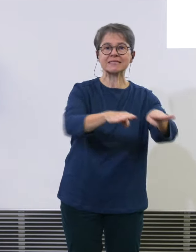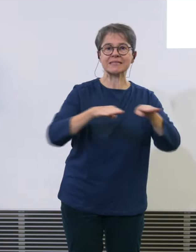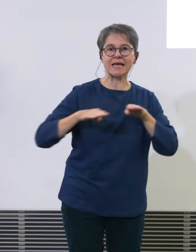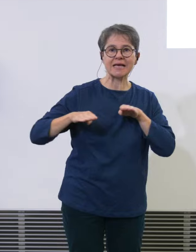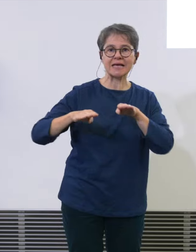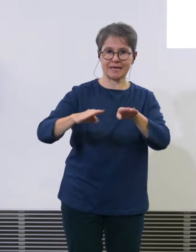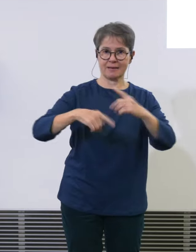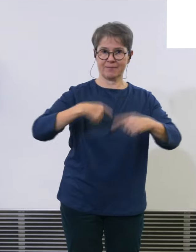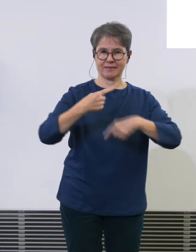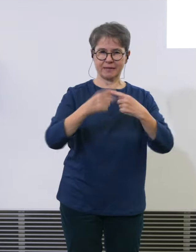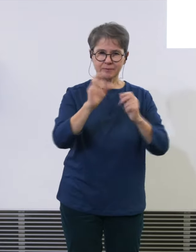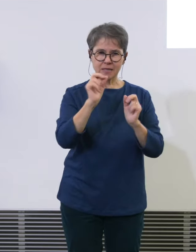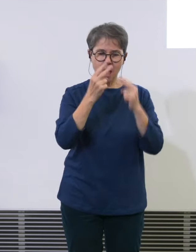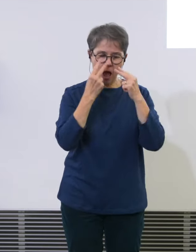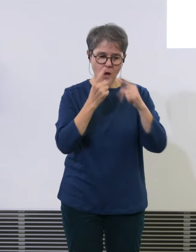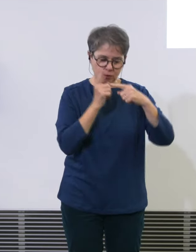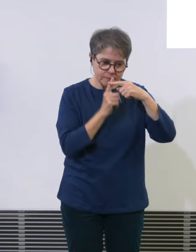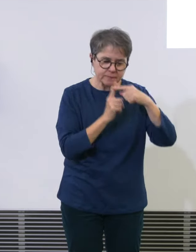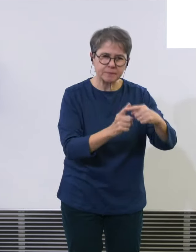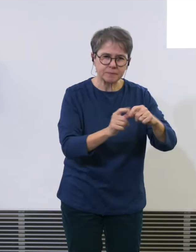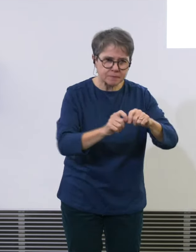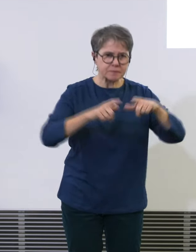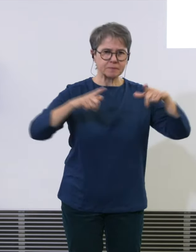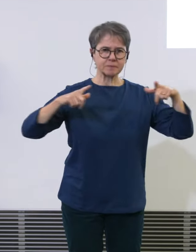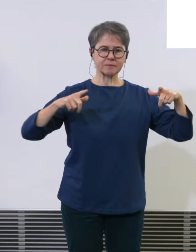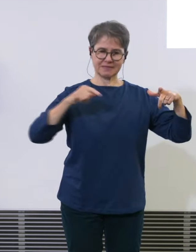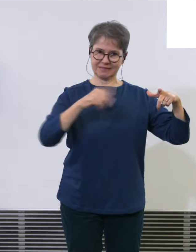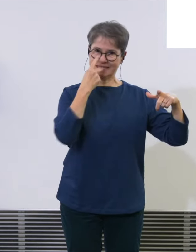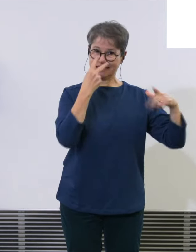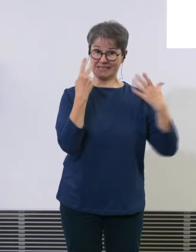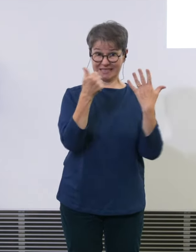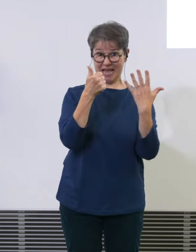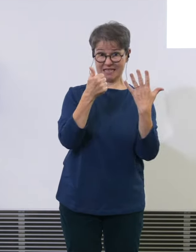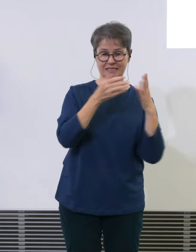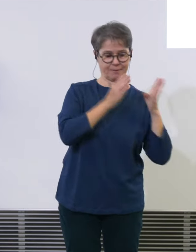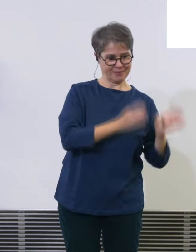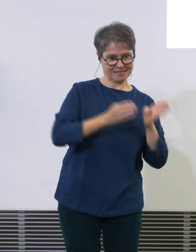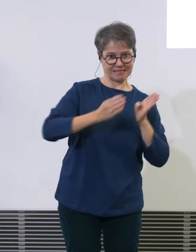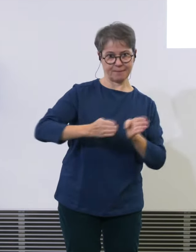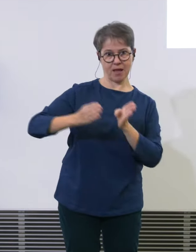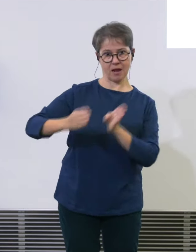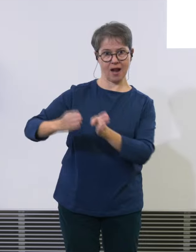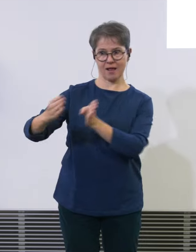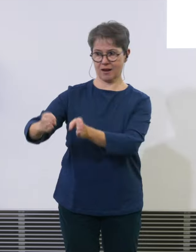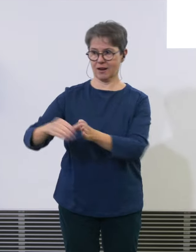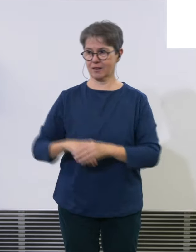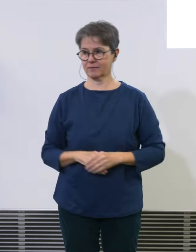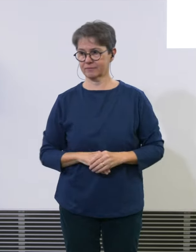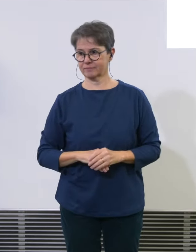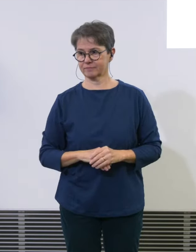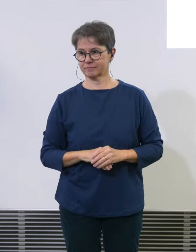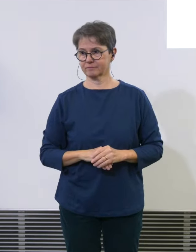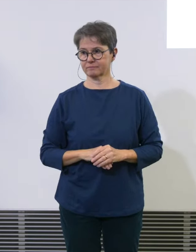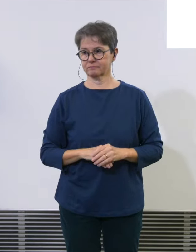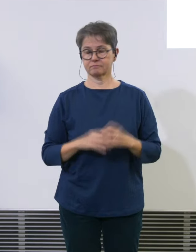Wenn man da genau schaut, sieht man sechs Pisten, die parallel sind. Und die kann man, also jede Piste kann man